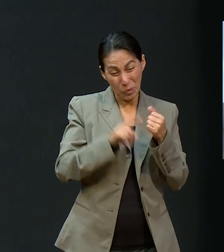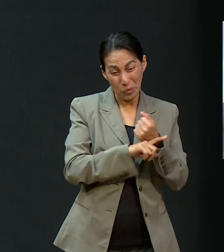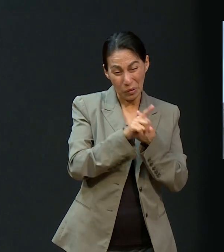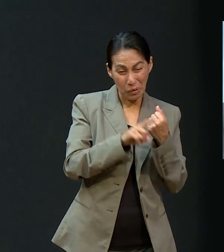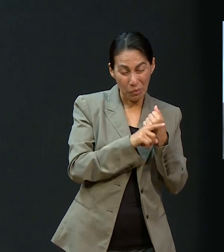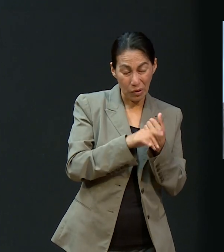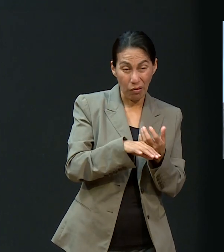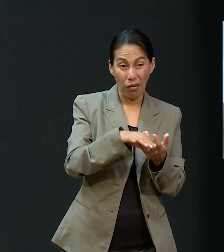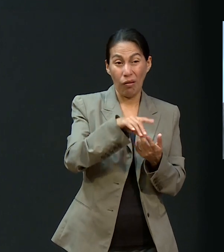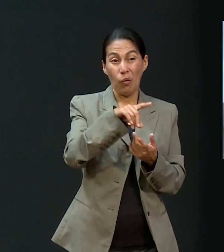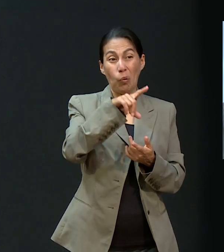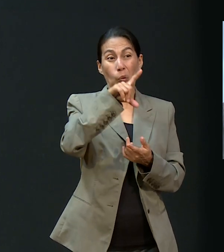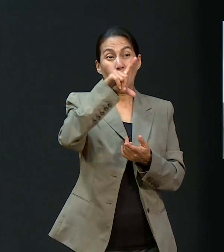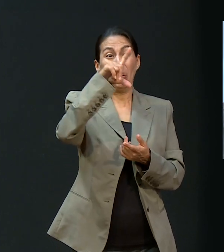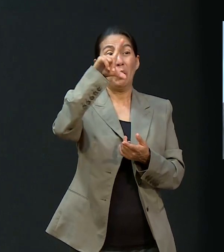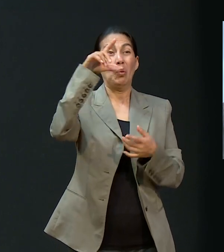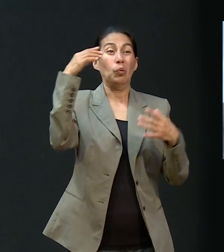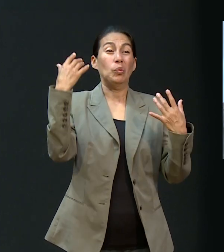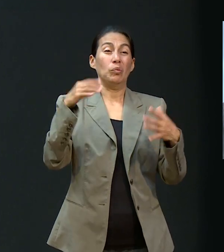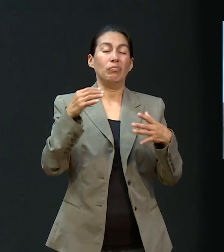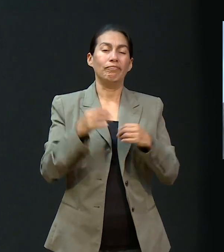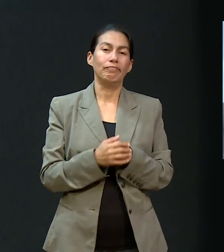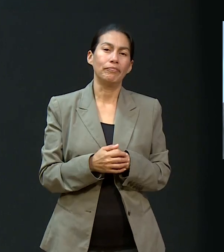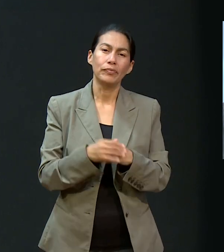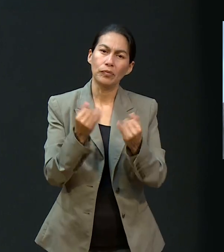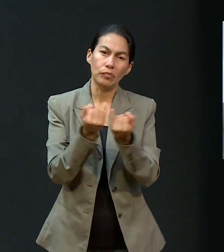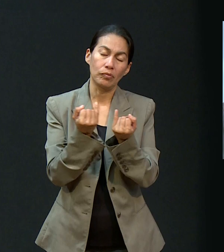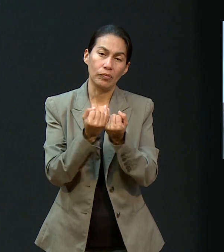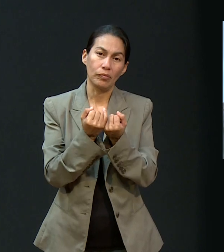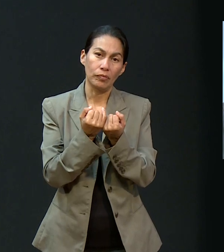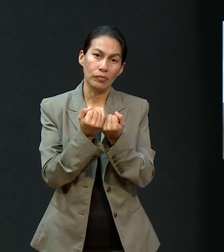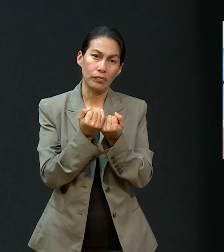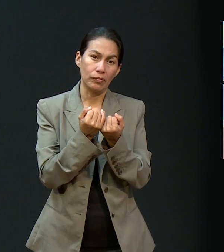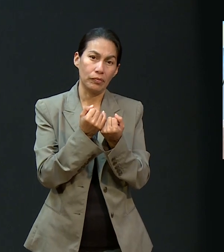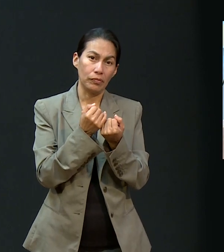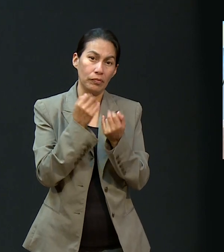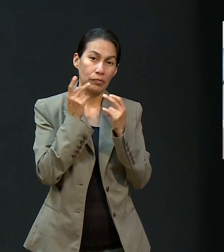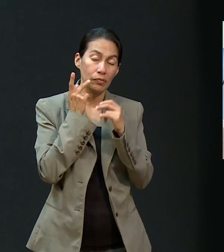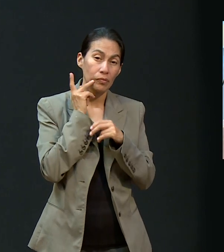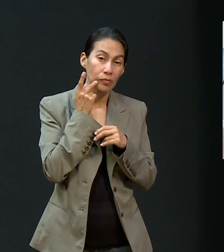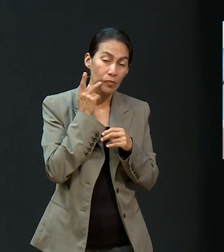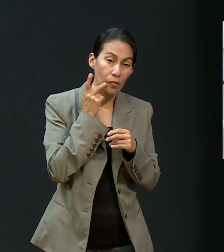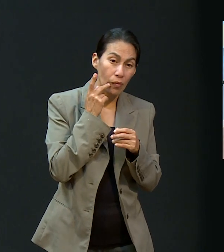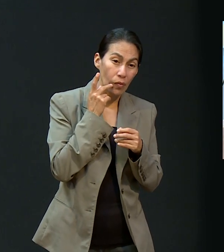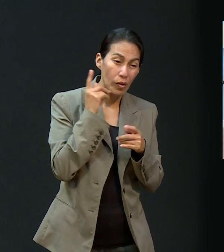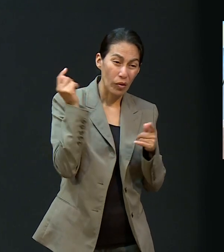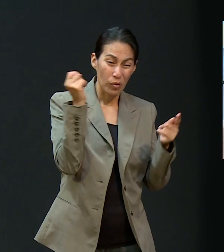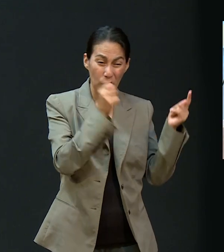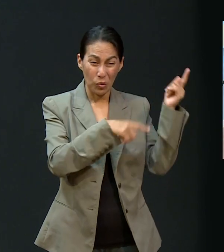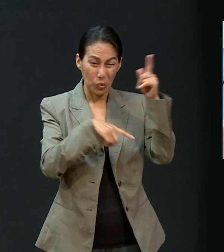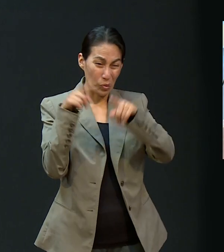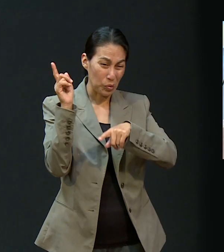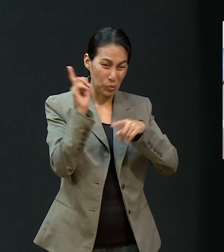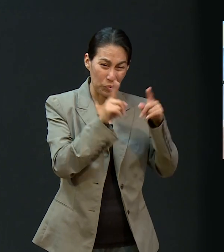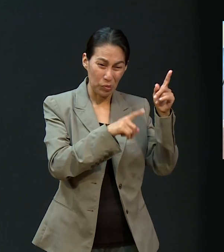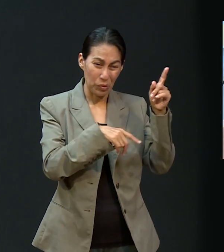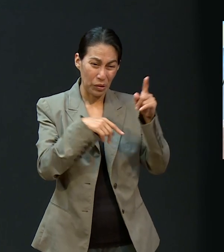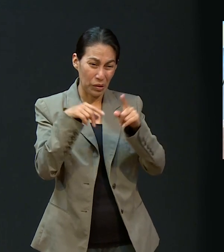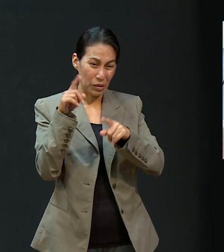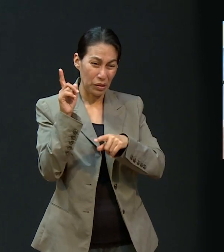vio la tormenta, se hundía más y más. Pero cuando viramos a Jesús en medio de la tormenta,